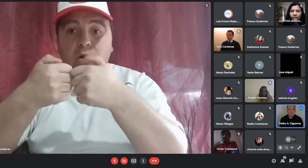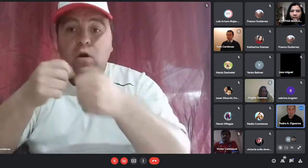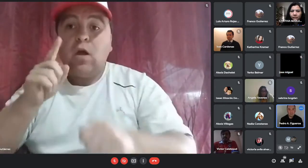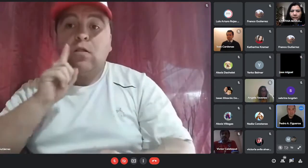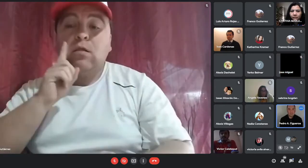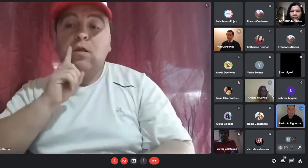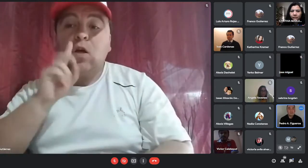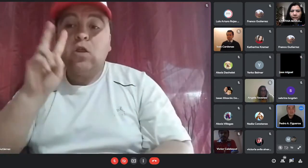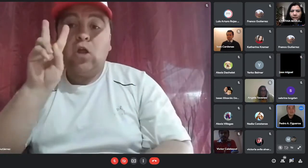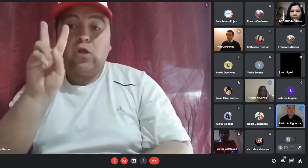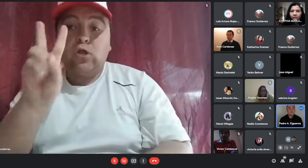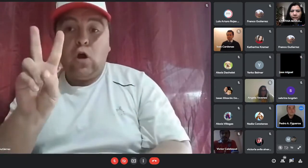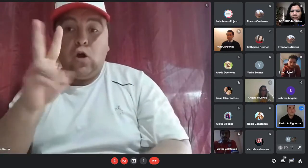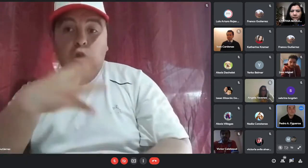ella tiene dos hijos